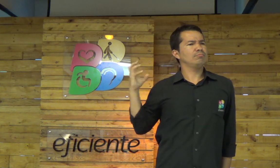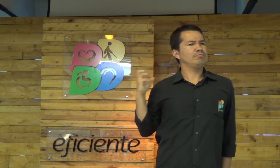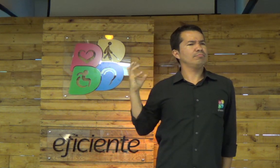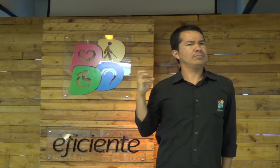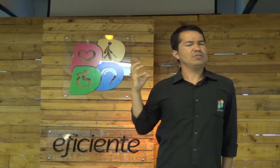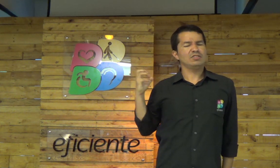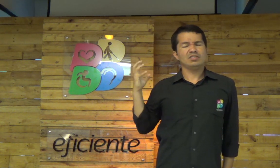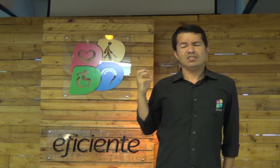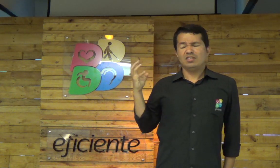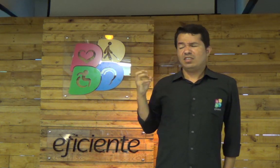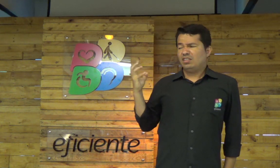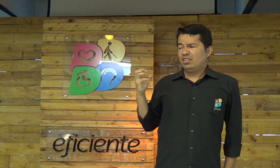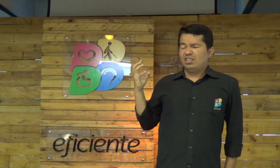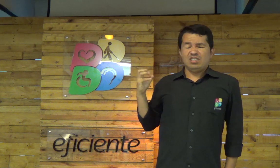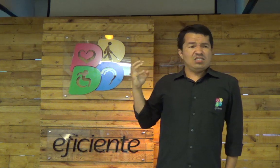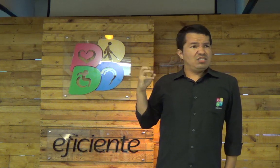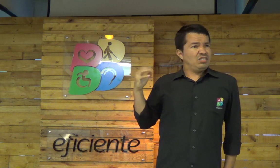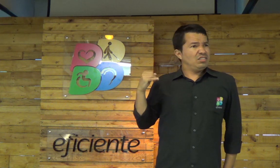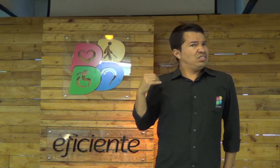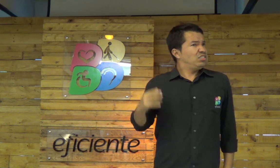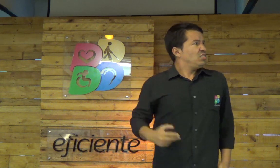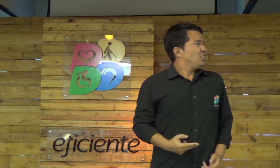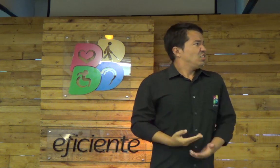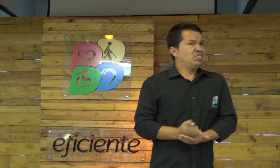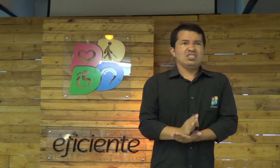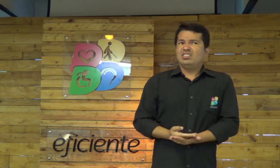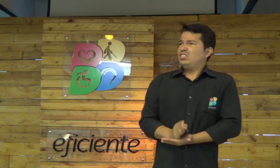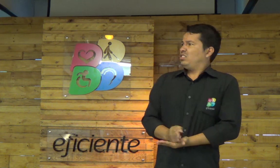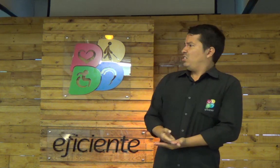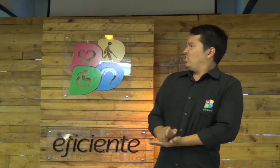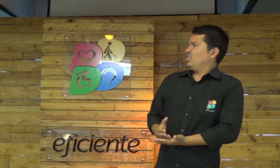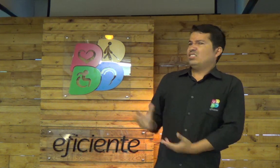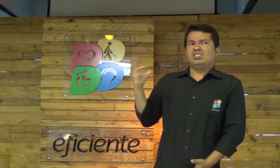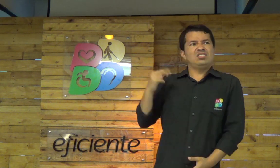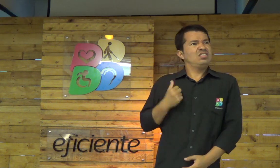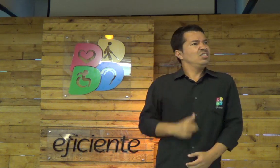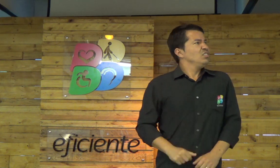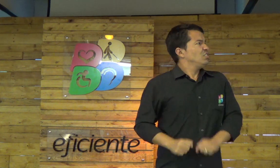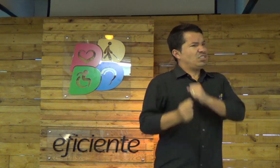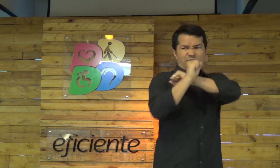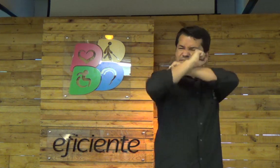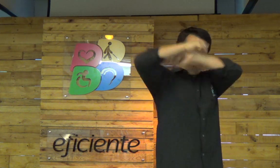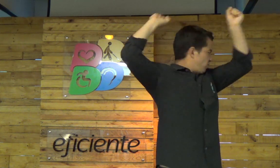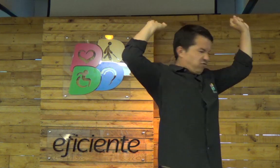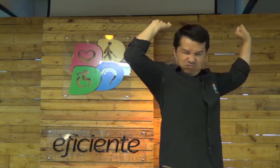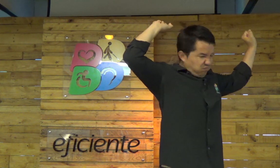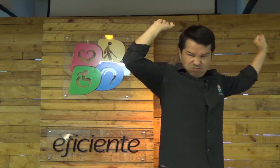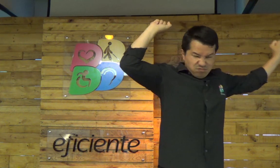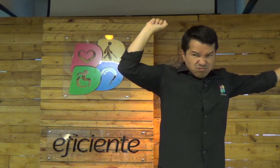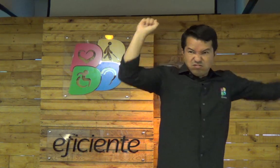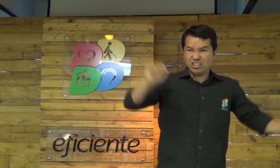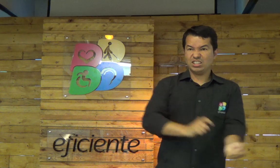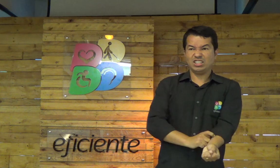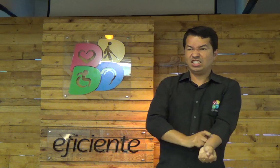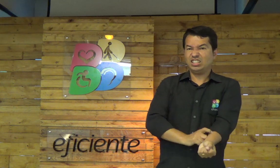Mas aí, de repente, chega uma pessoa e tal, e começa ali a te incomodar, e você acaba ali,